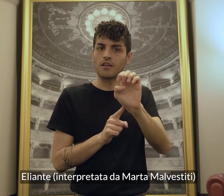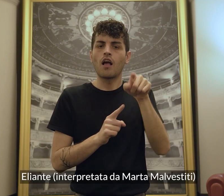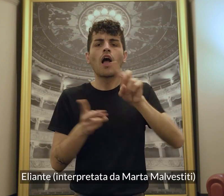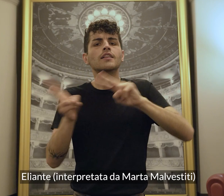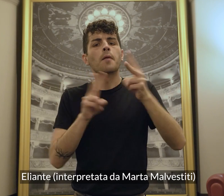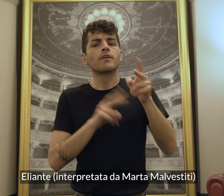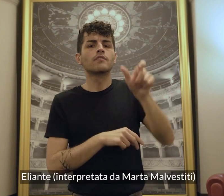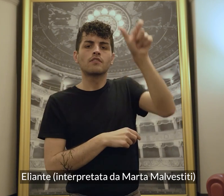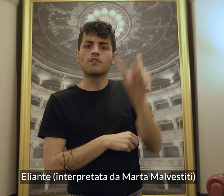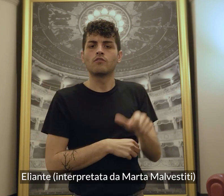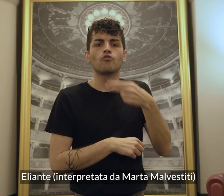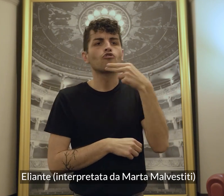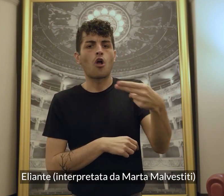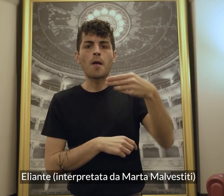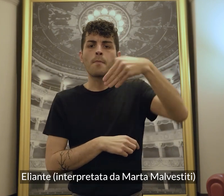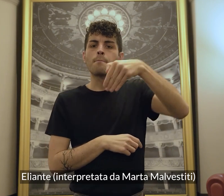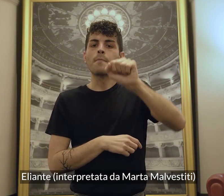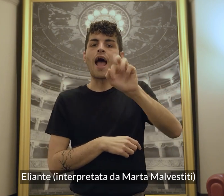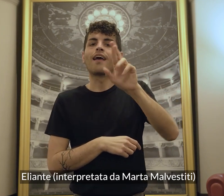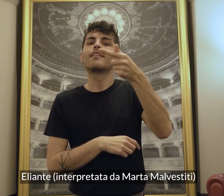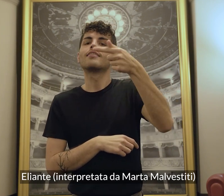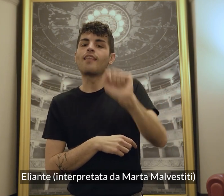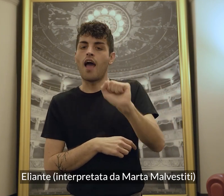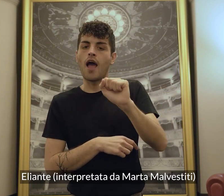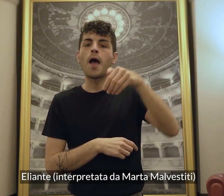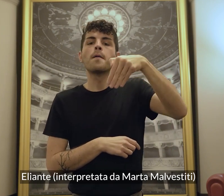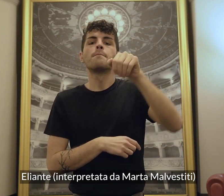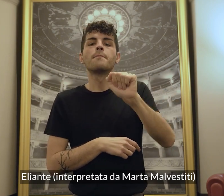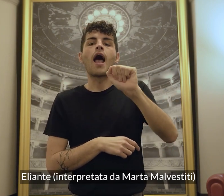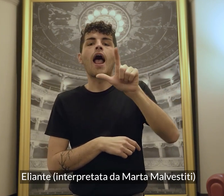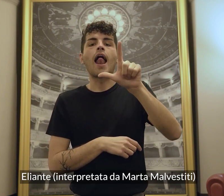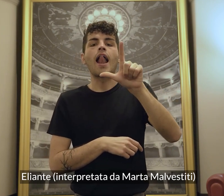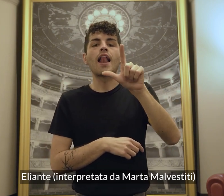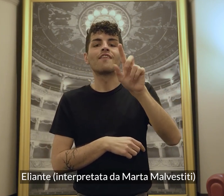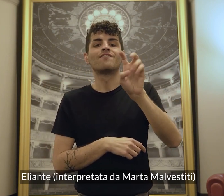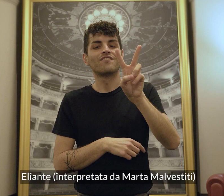Eliante, interpretata da Marta Malvestiti,